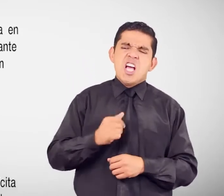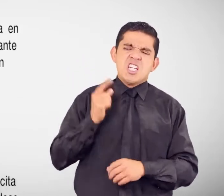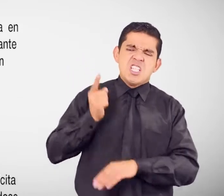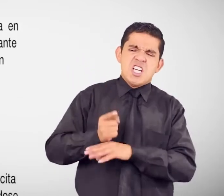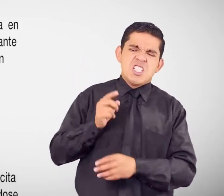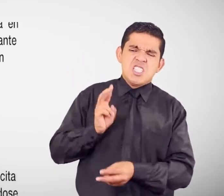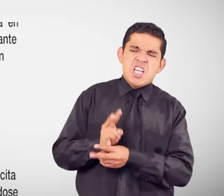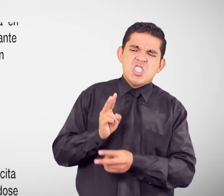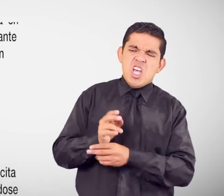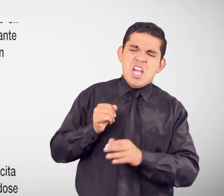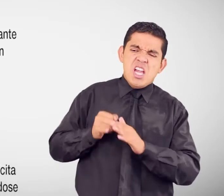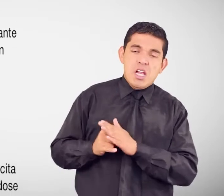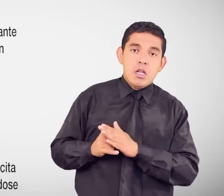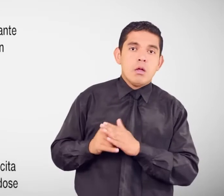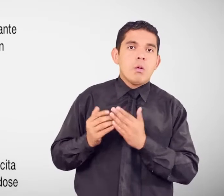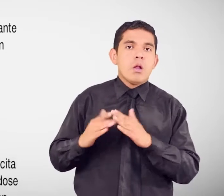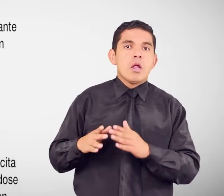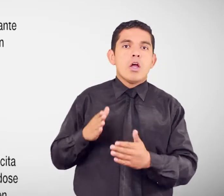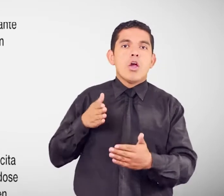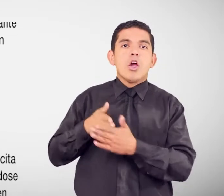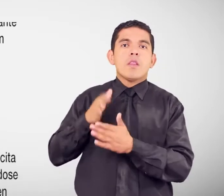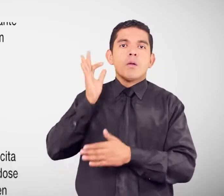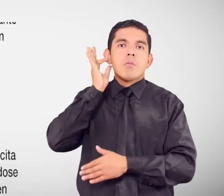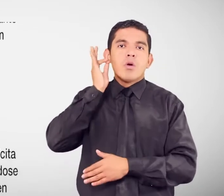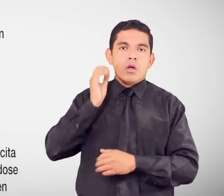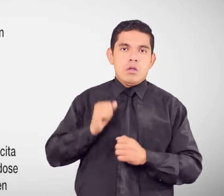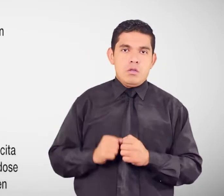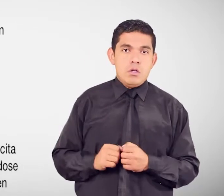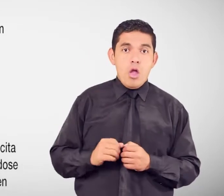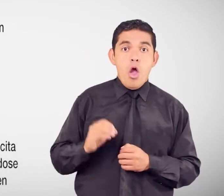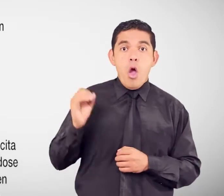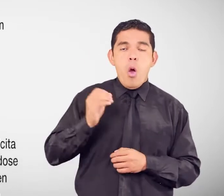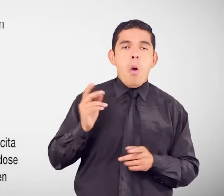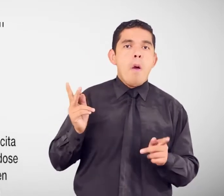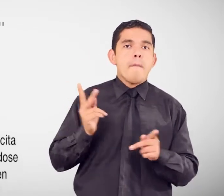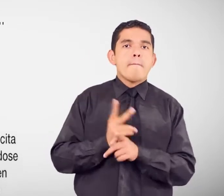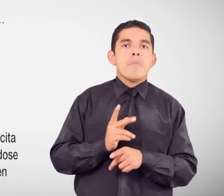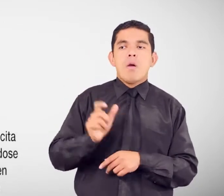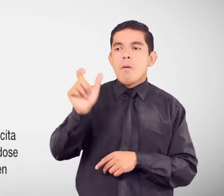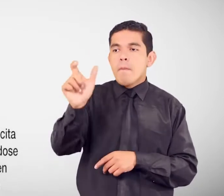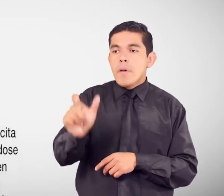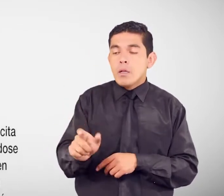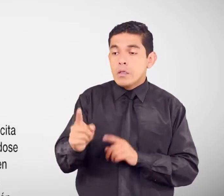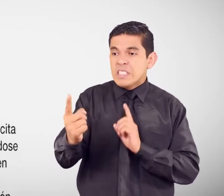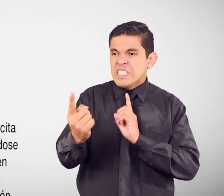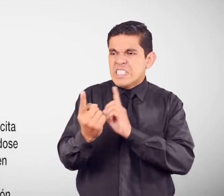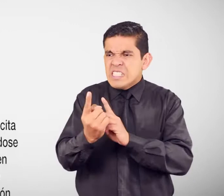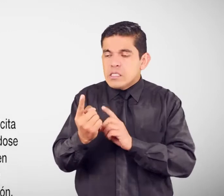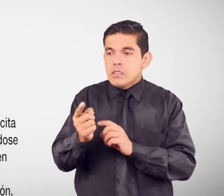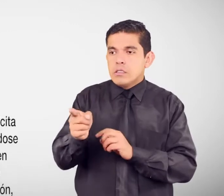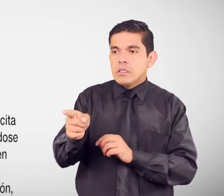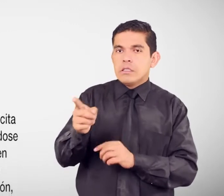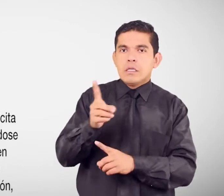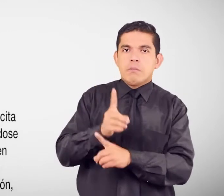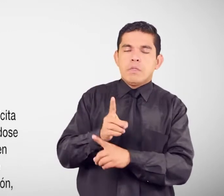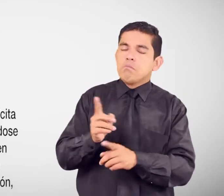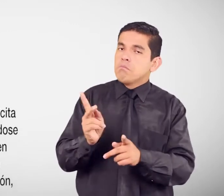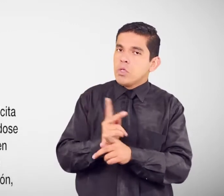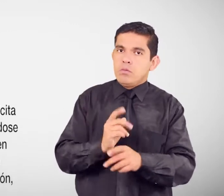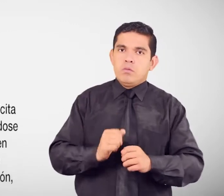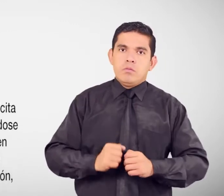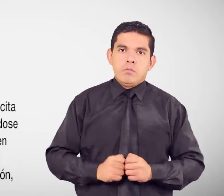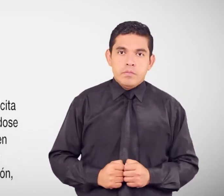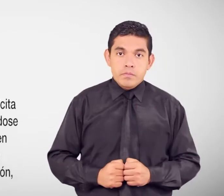agravante Si la persona afectada Es una mujer Con discapacidad Vulneración Acoso sexual ¿Qué